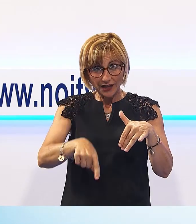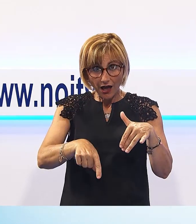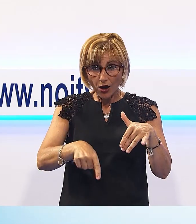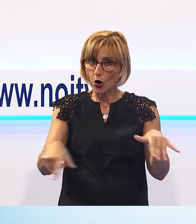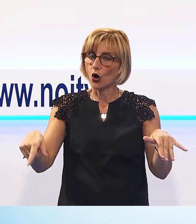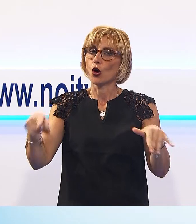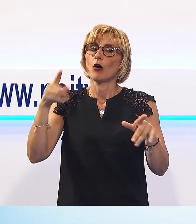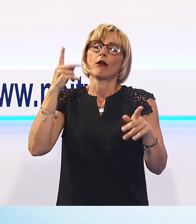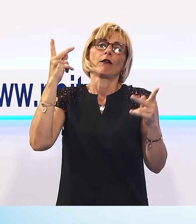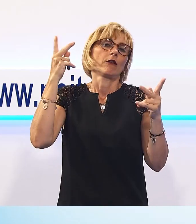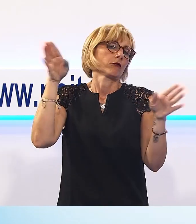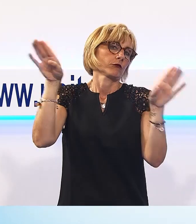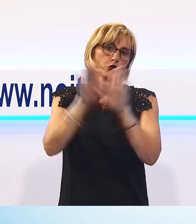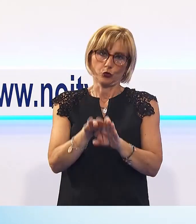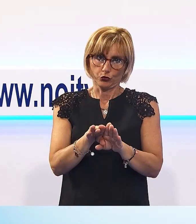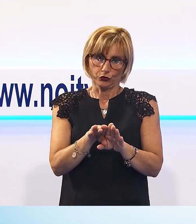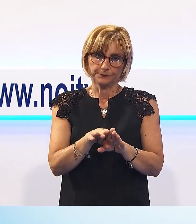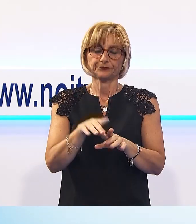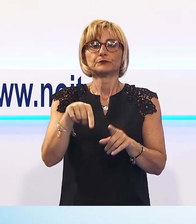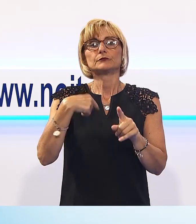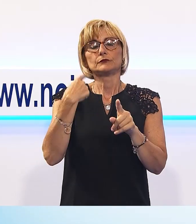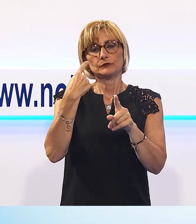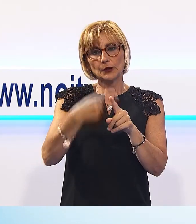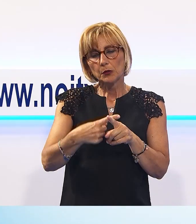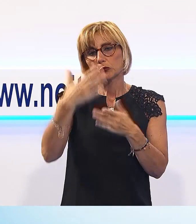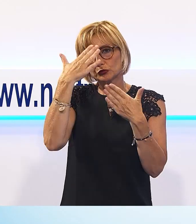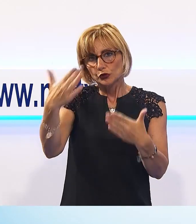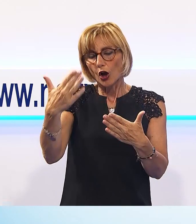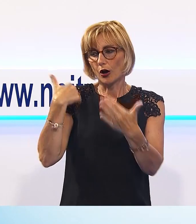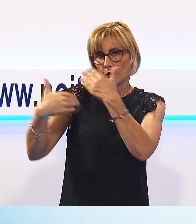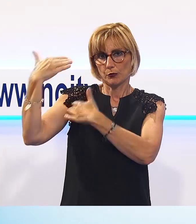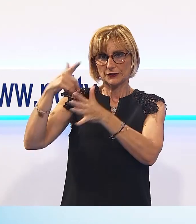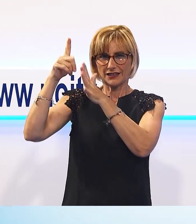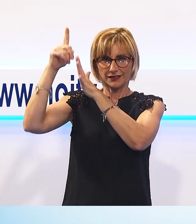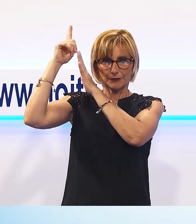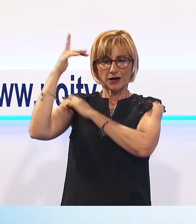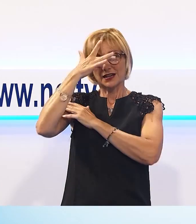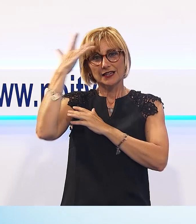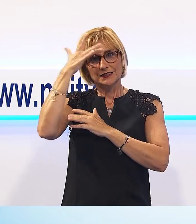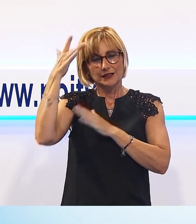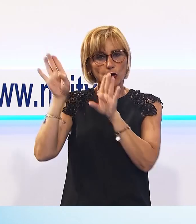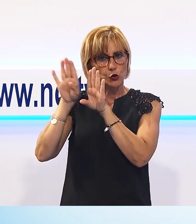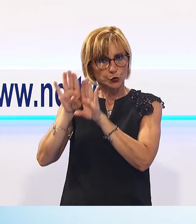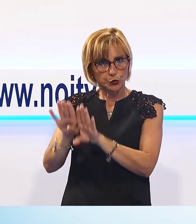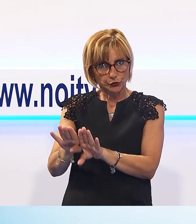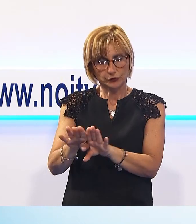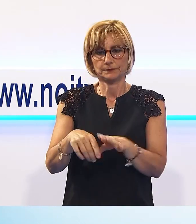che siano comunque previste aperture, così come è stato purtroppo per tutte queste settimane estive che abbiamo alle spalle.